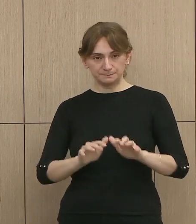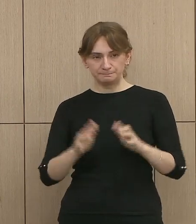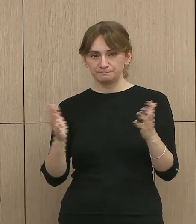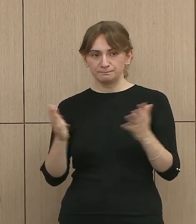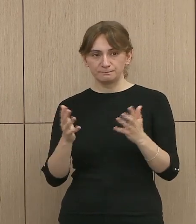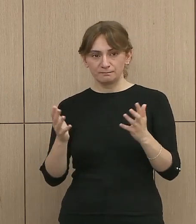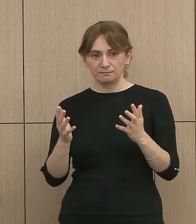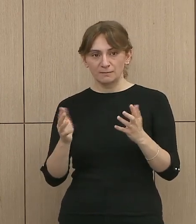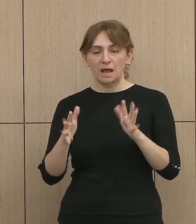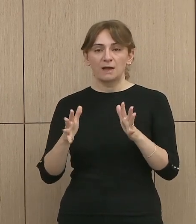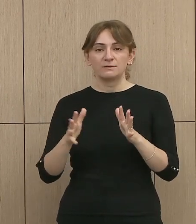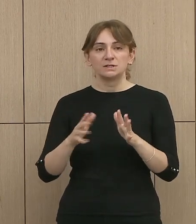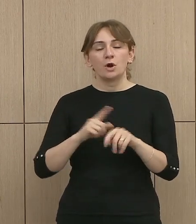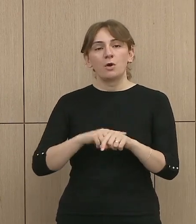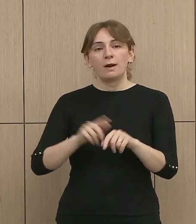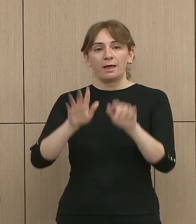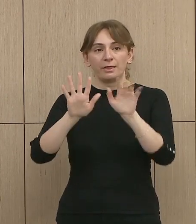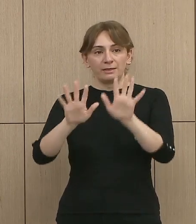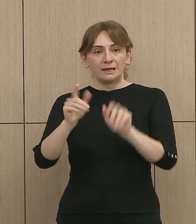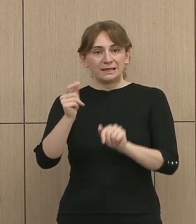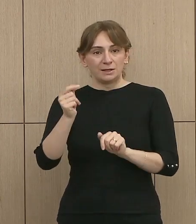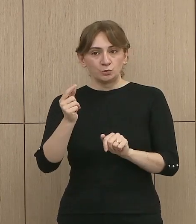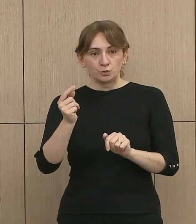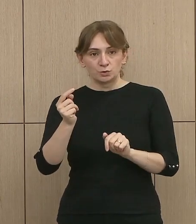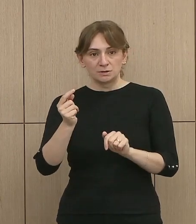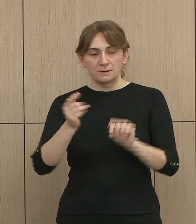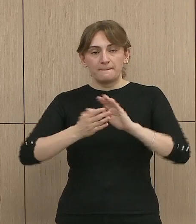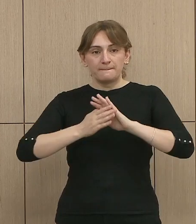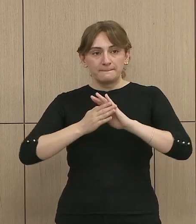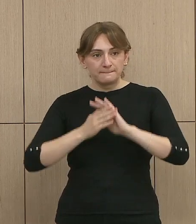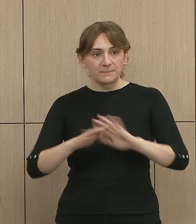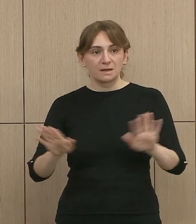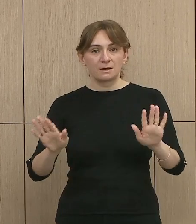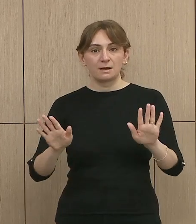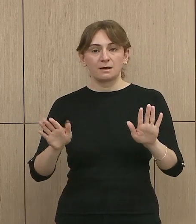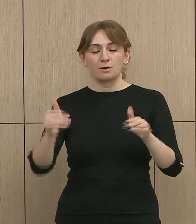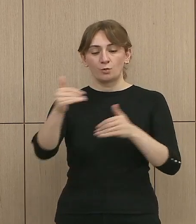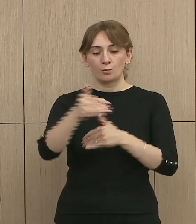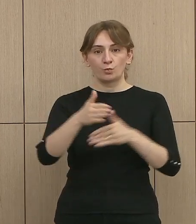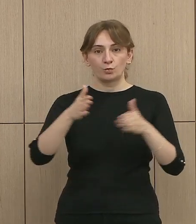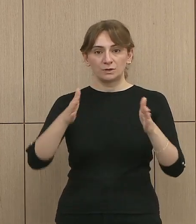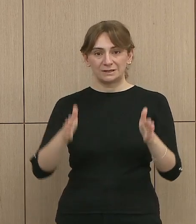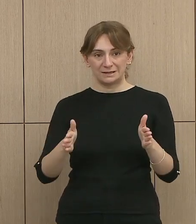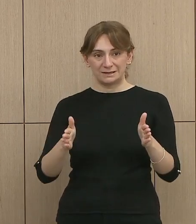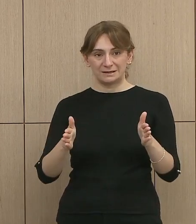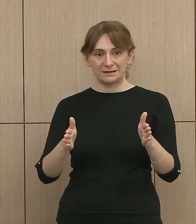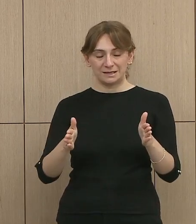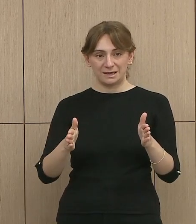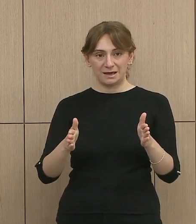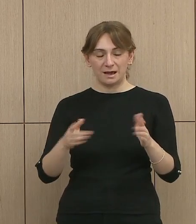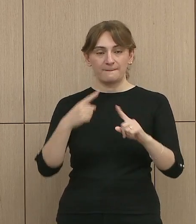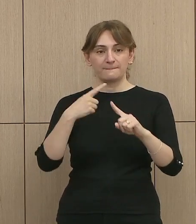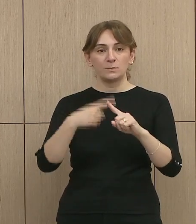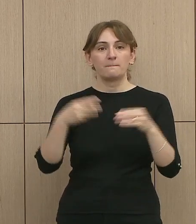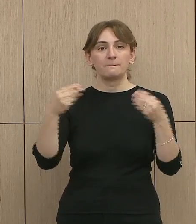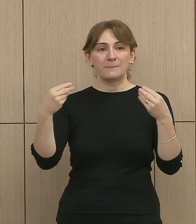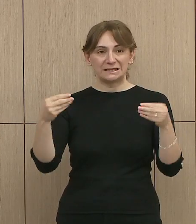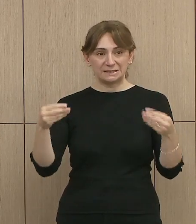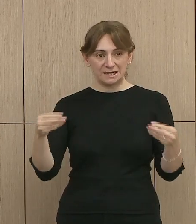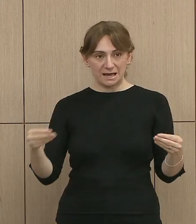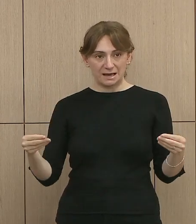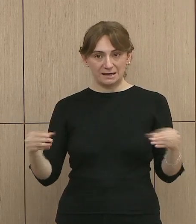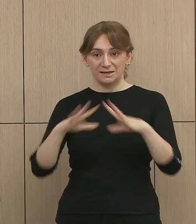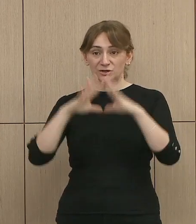rethorës vjetët tri vjetët ka përfunduar procesi i dorëzimi të bazës materiale nga të gjitha qenere votimit në